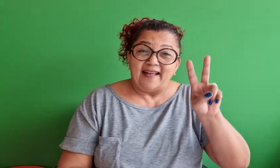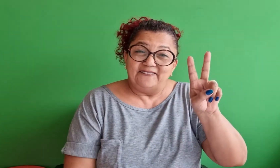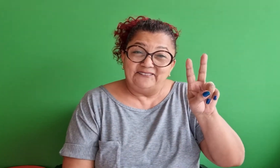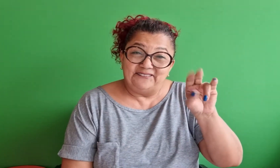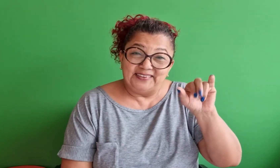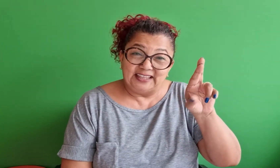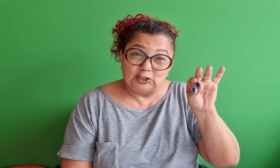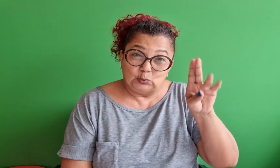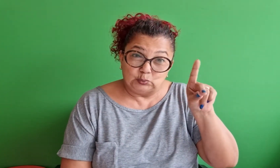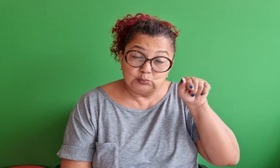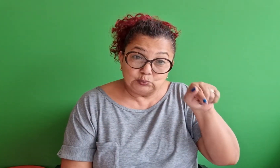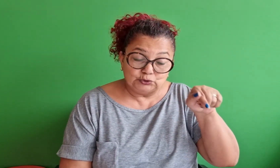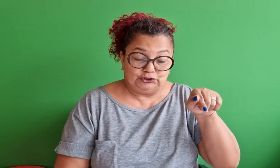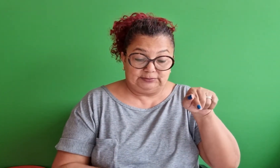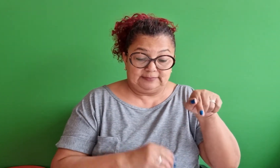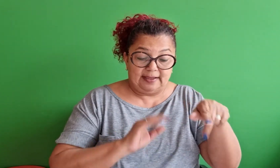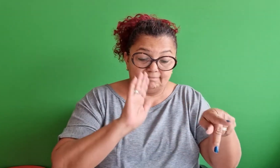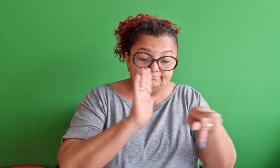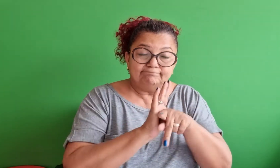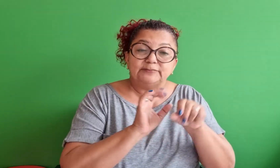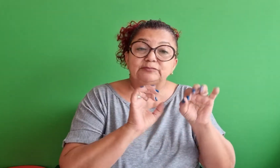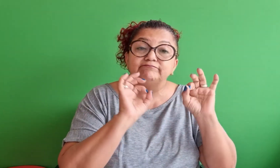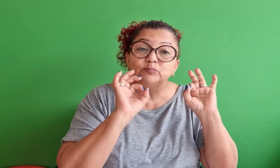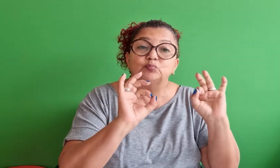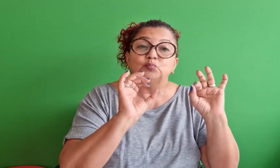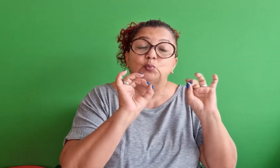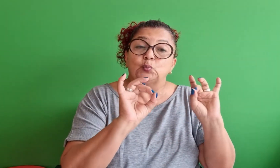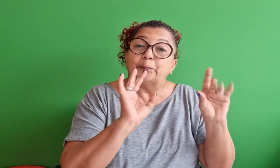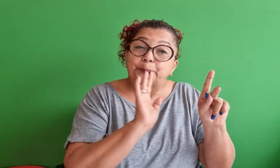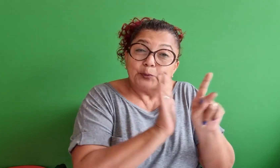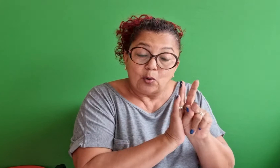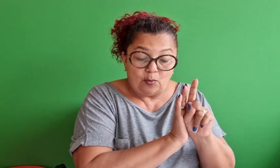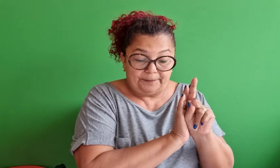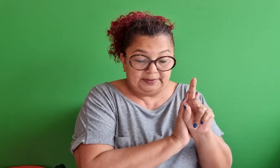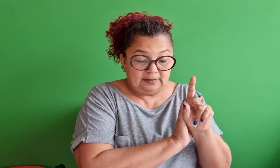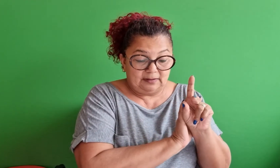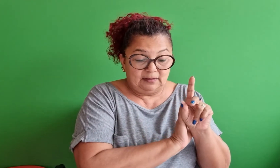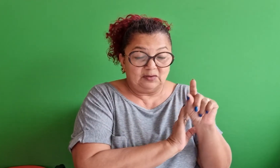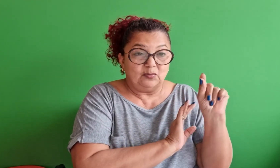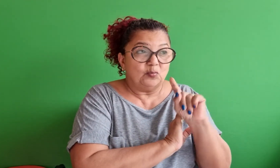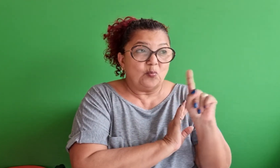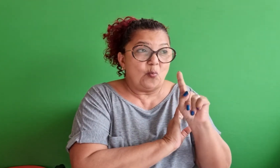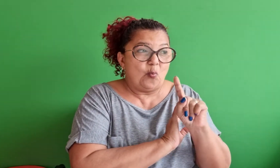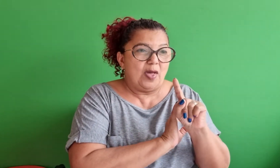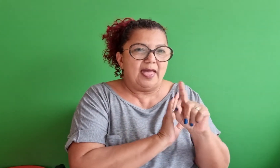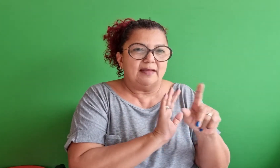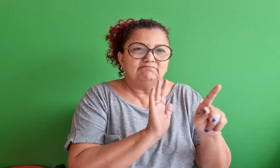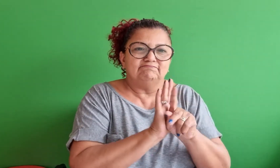Então, a virtude ela é digna. Ela não